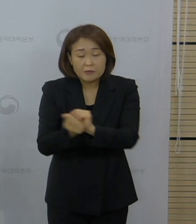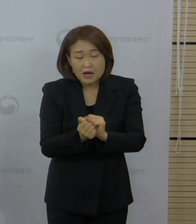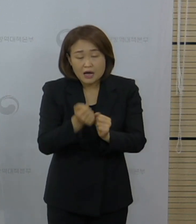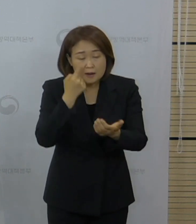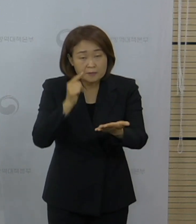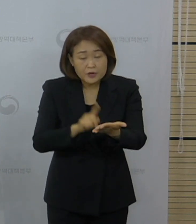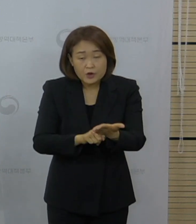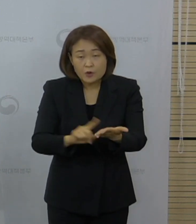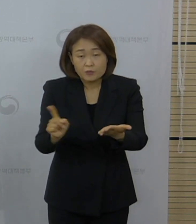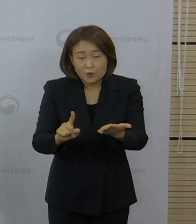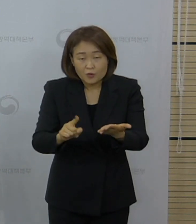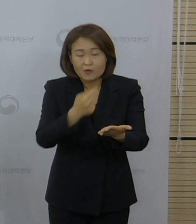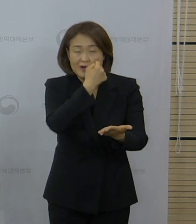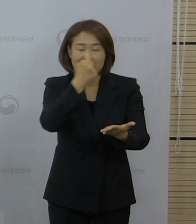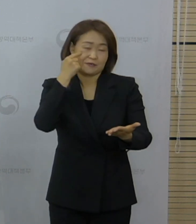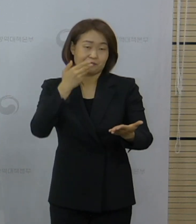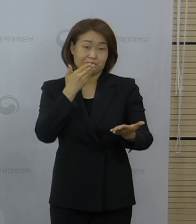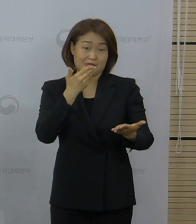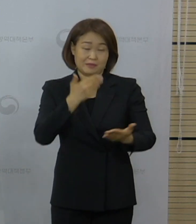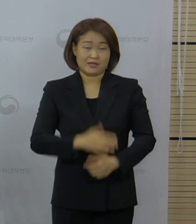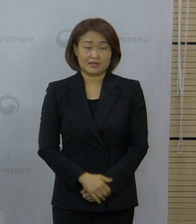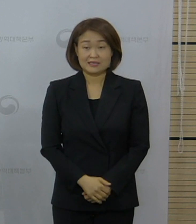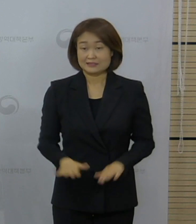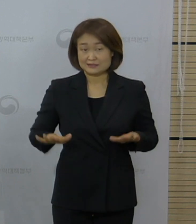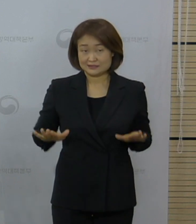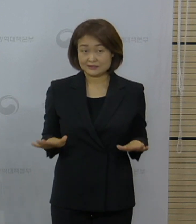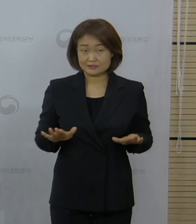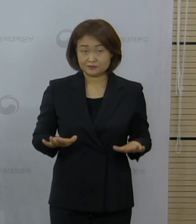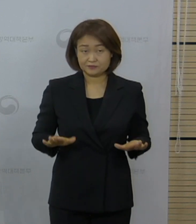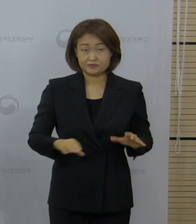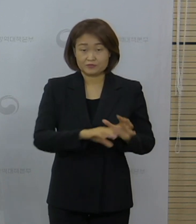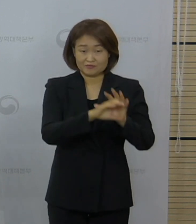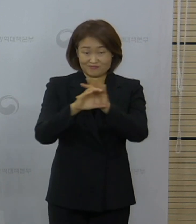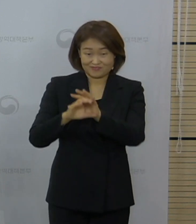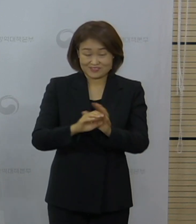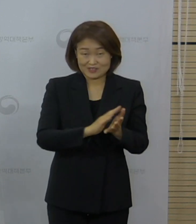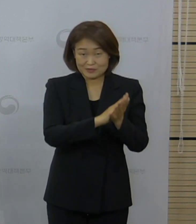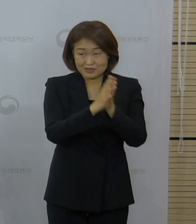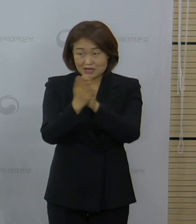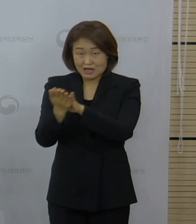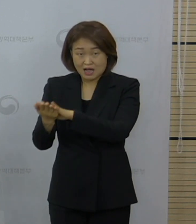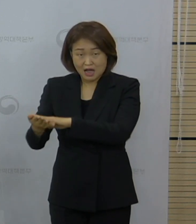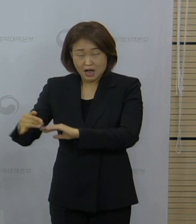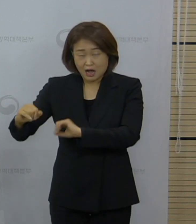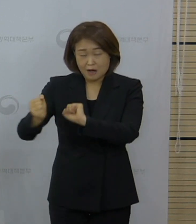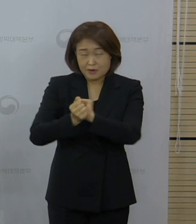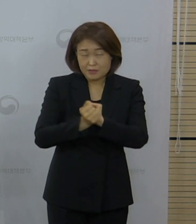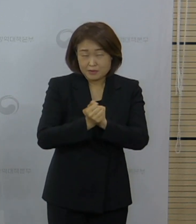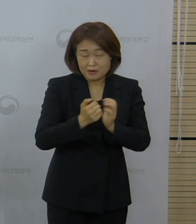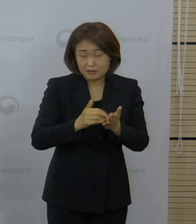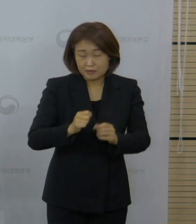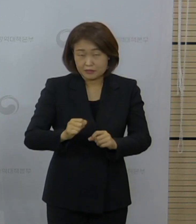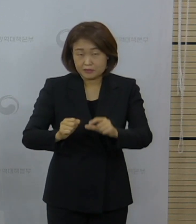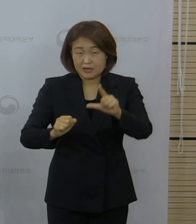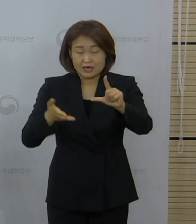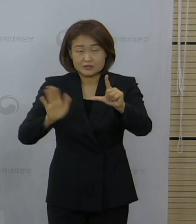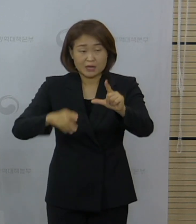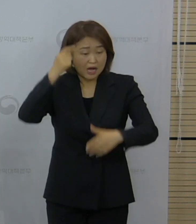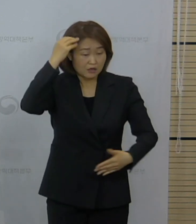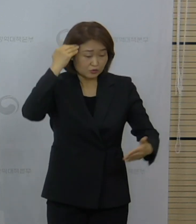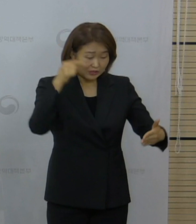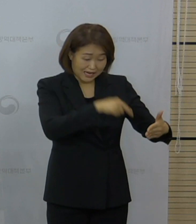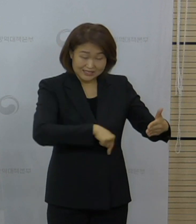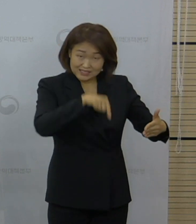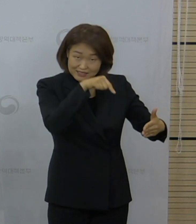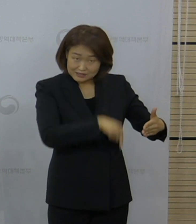확인하실 수 있겠고 지금 현재 변이 바이러스 케이스는 증가하고는 있는데 국내에서 확인되는 건에